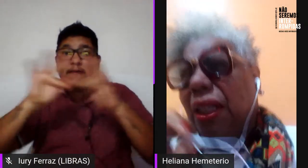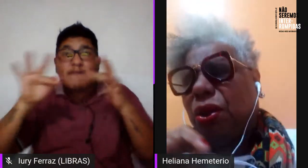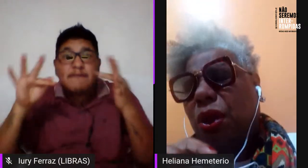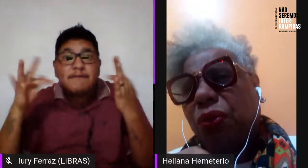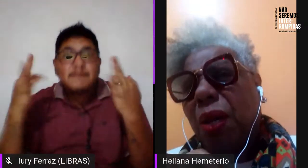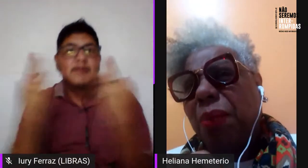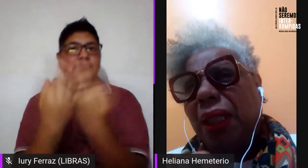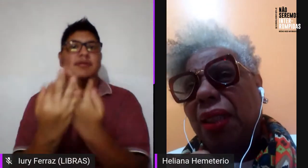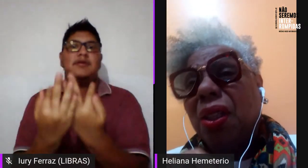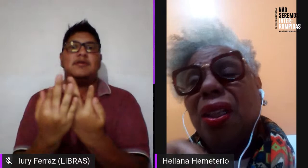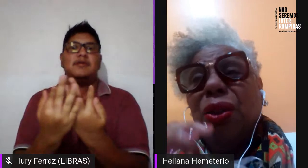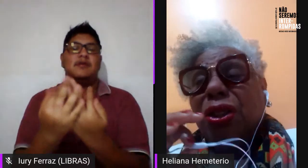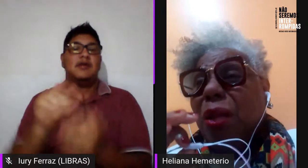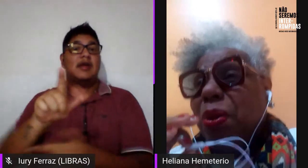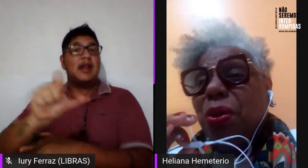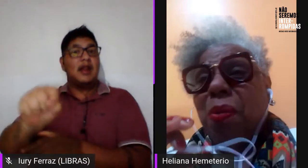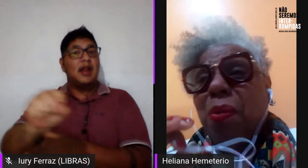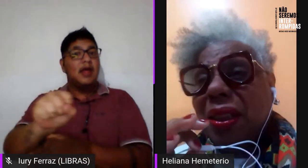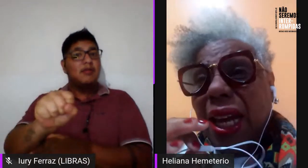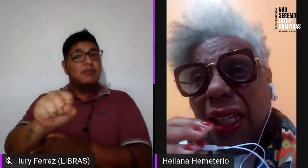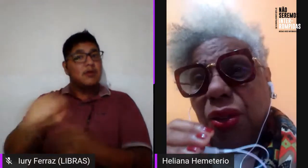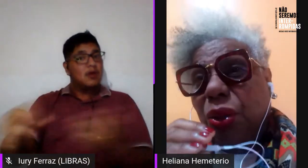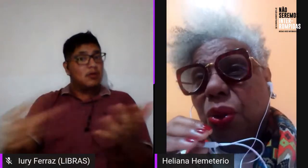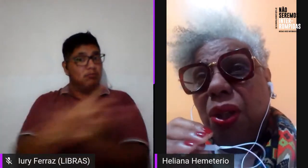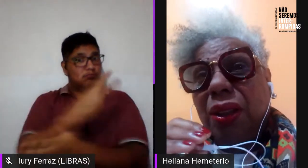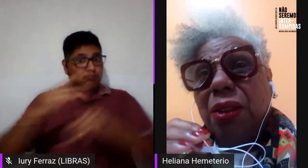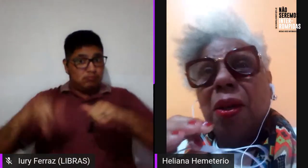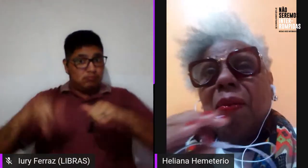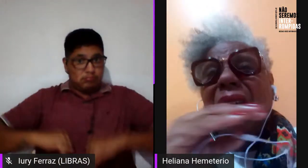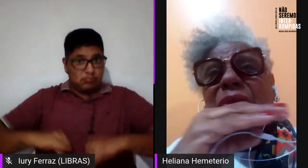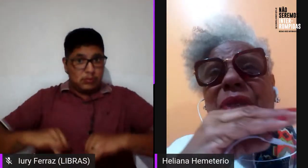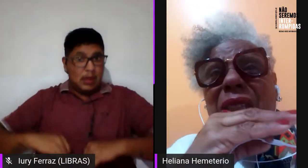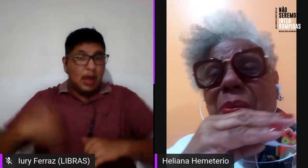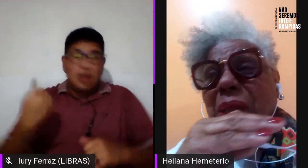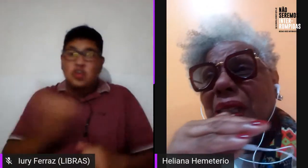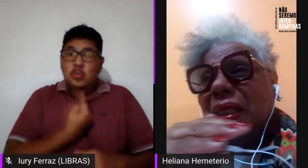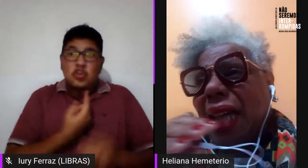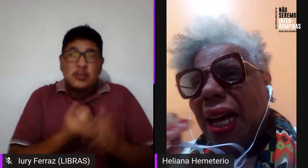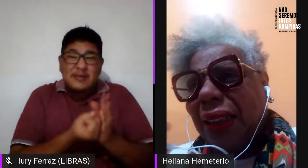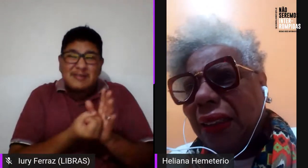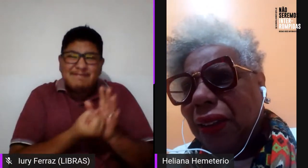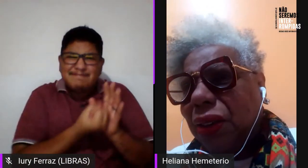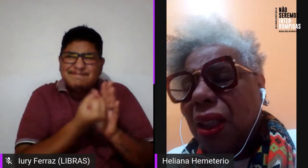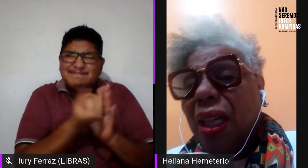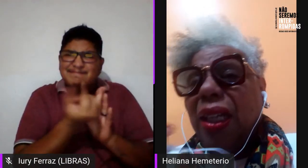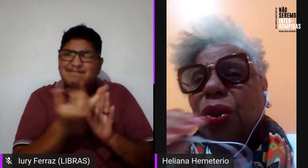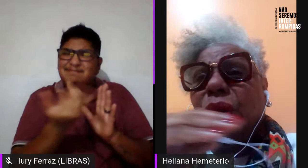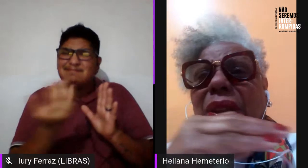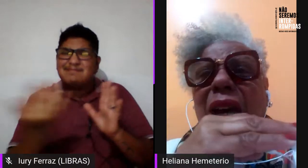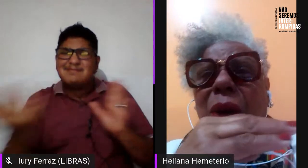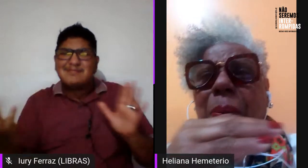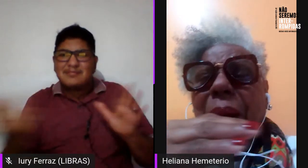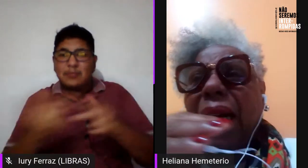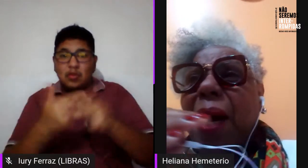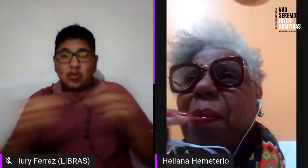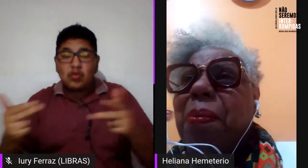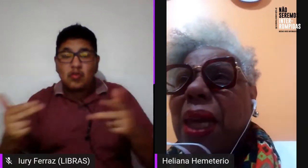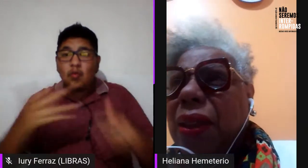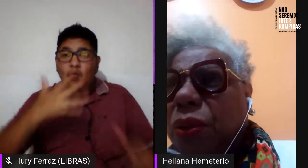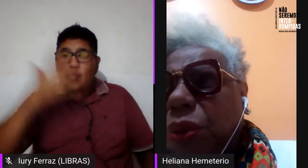sofrem das suas famílias, nós temos uma série de coisas invisibilizadas, em total